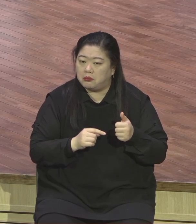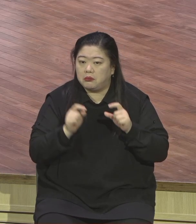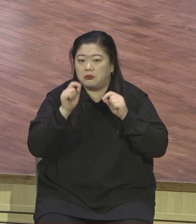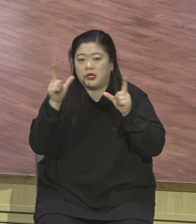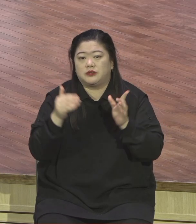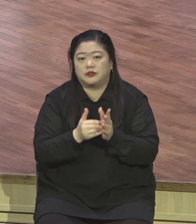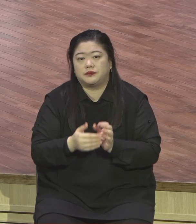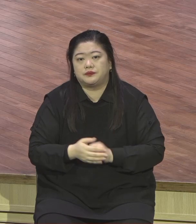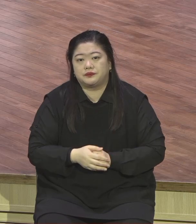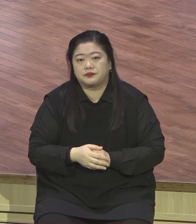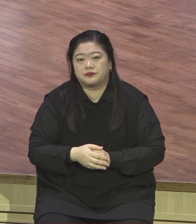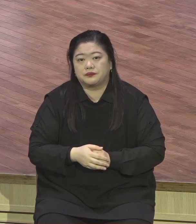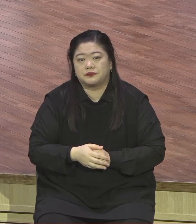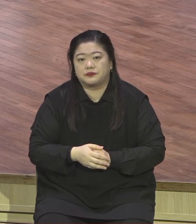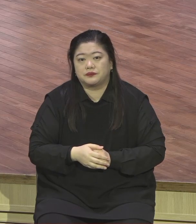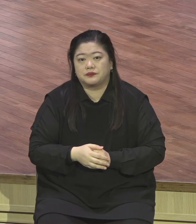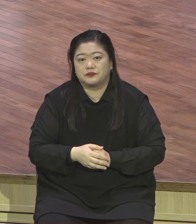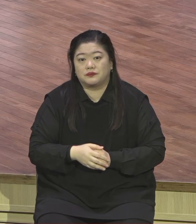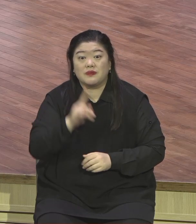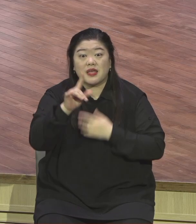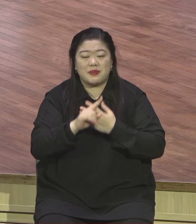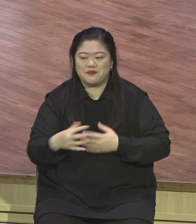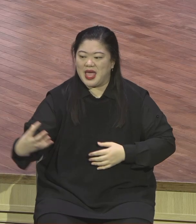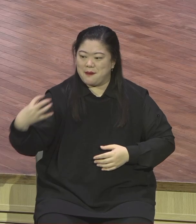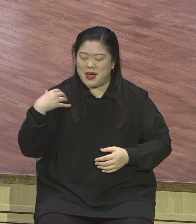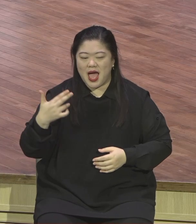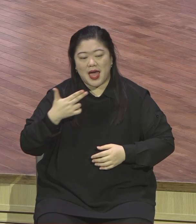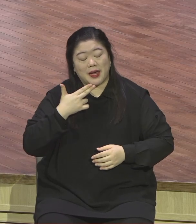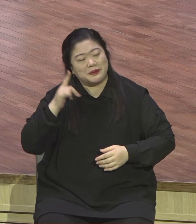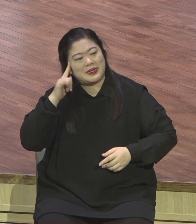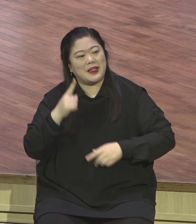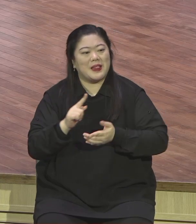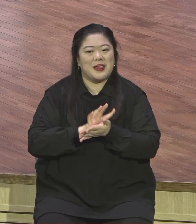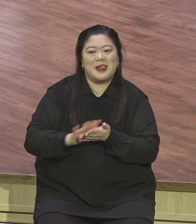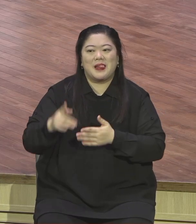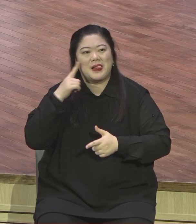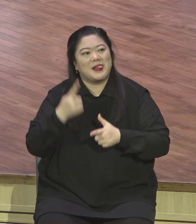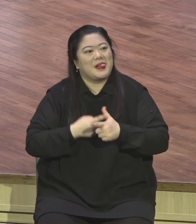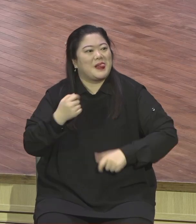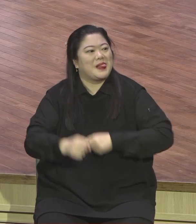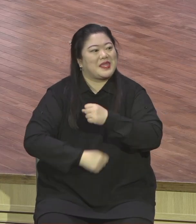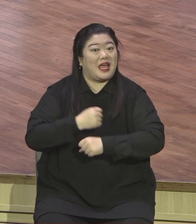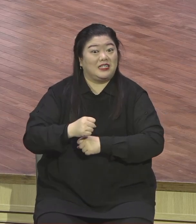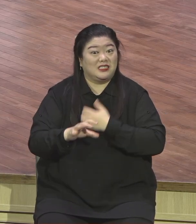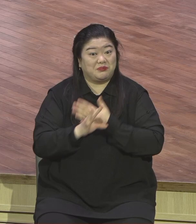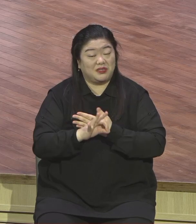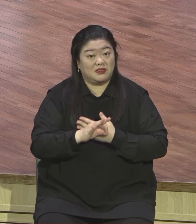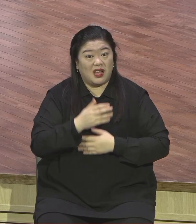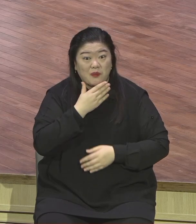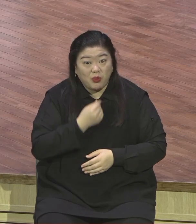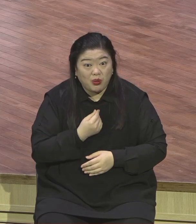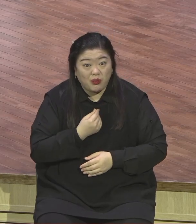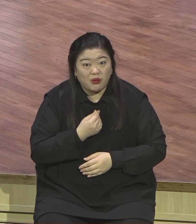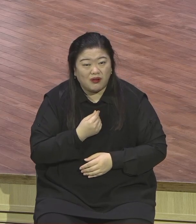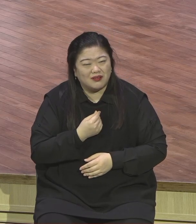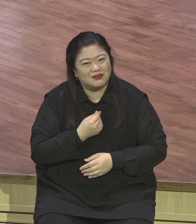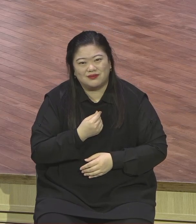것이 축복이 아닌 것이예요. 아닙니다. 여러분이 그리스도인이라는 것 그리스도인 나는 하나님의 사람 여러분이